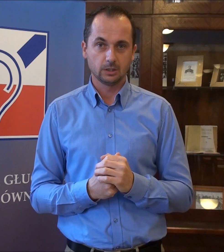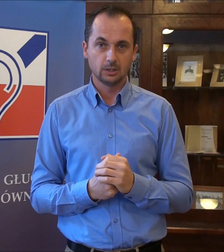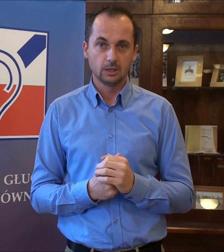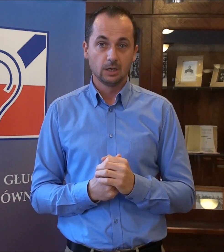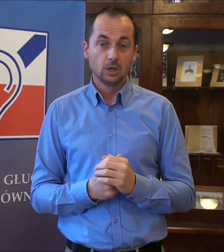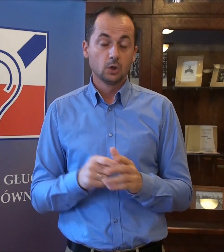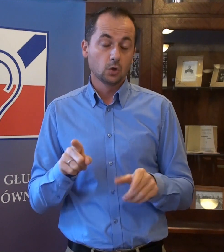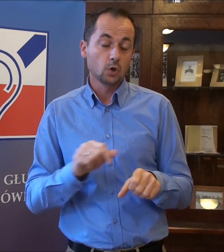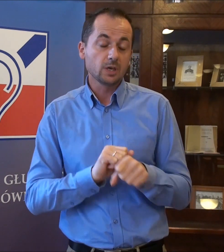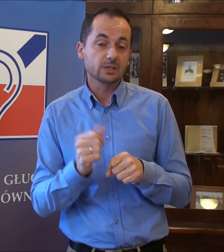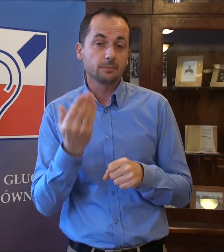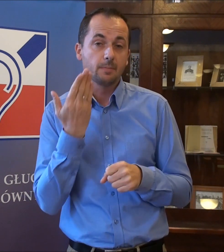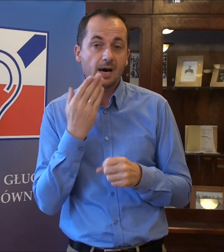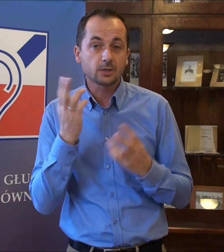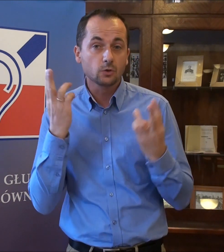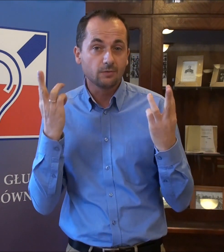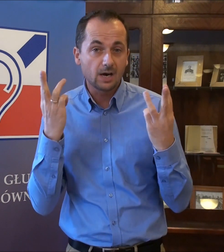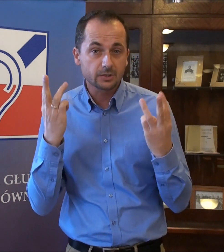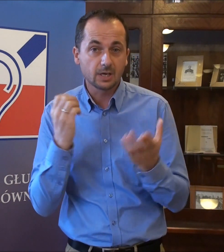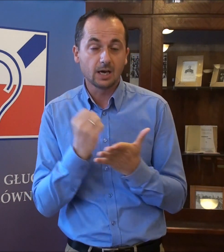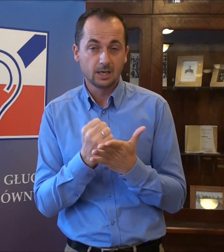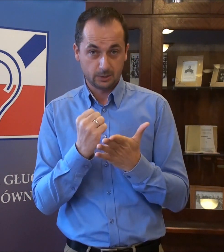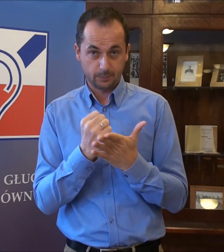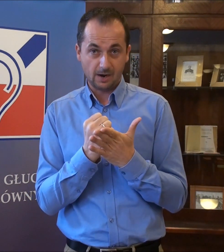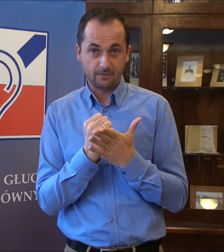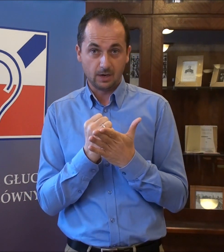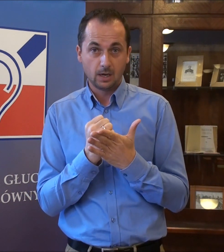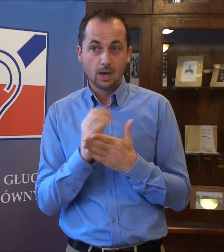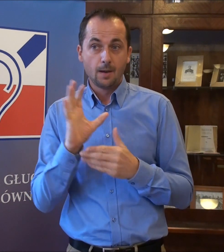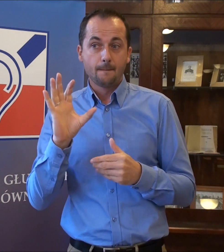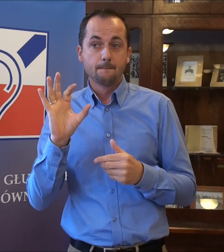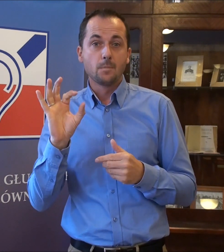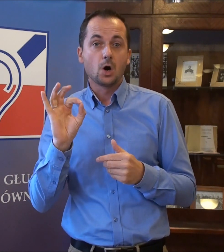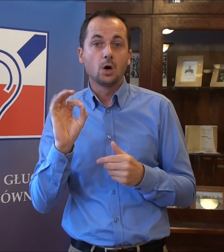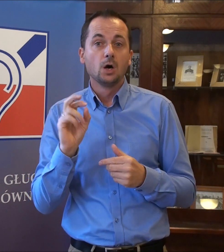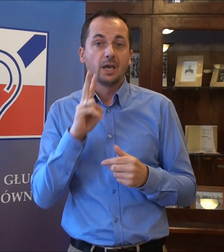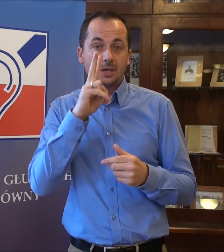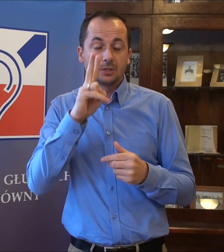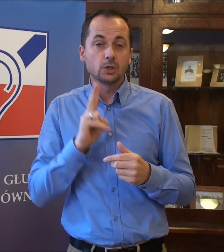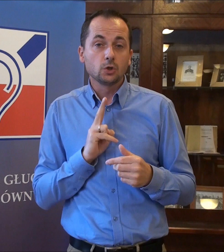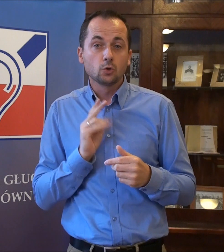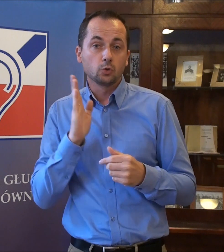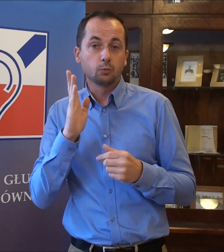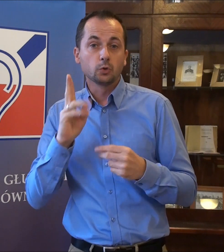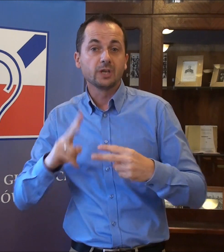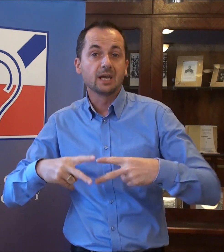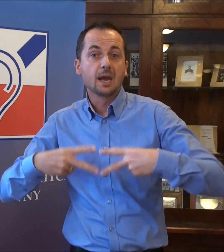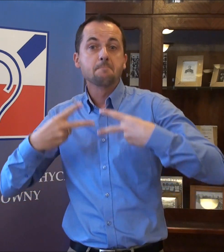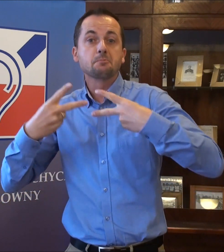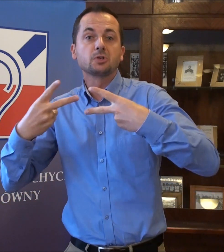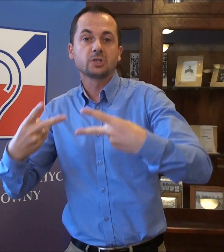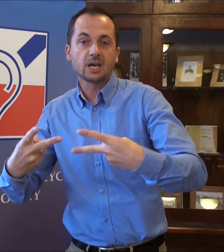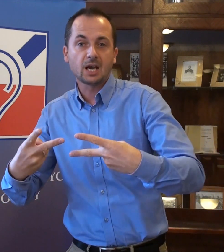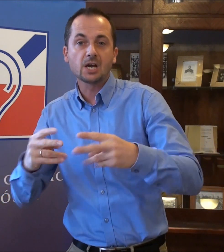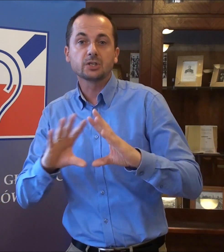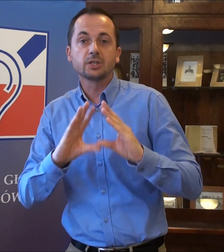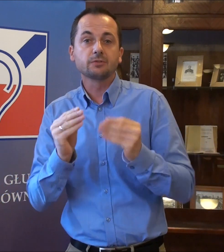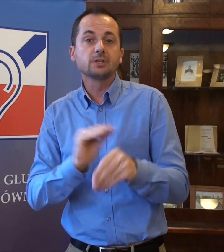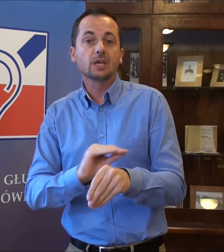To jest bardzo ważna sprawa, bo Instytut później przekaże te wszystkie